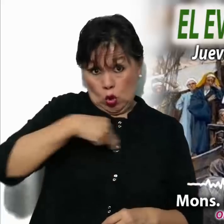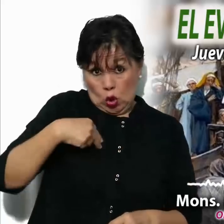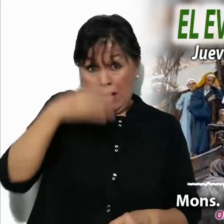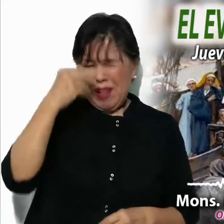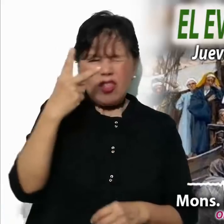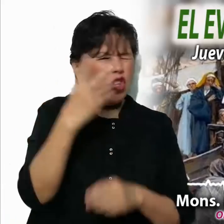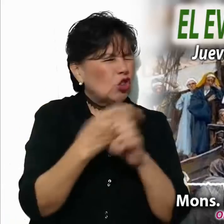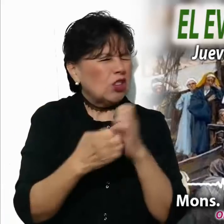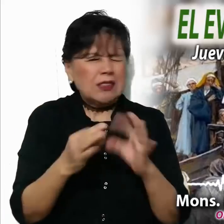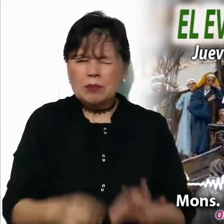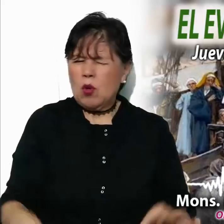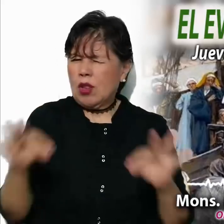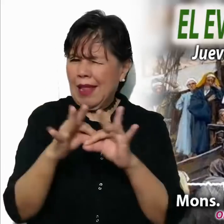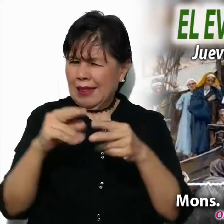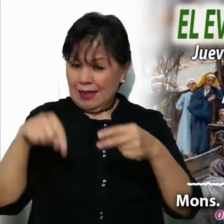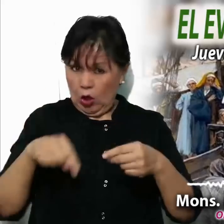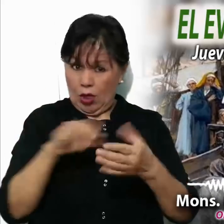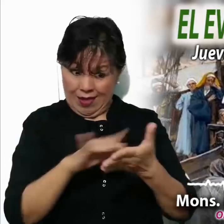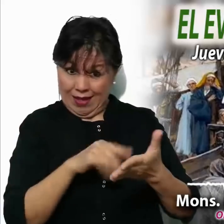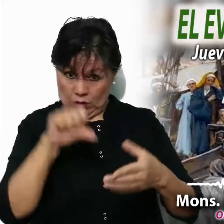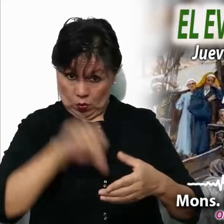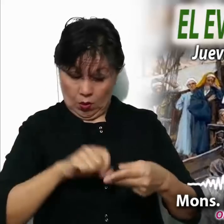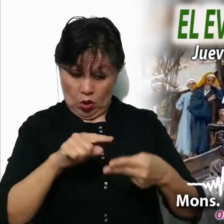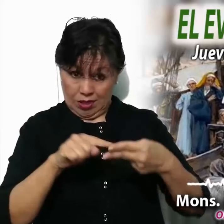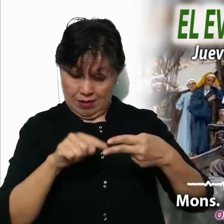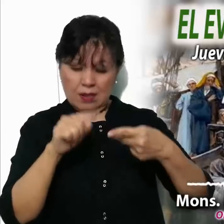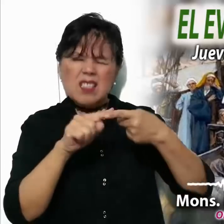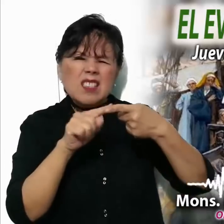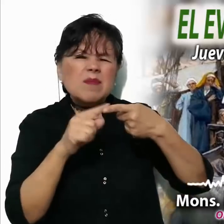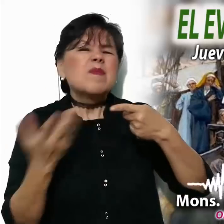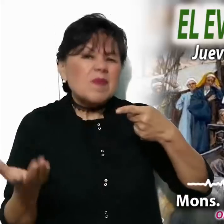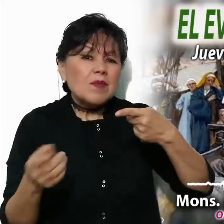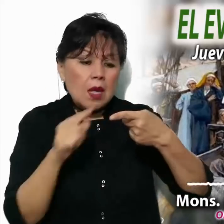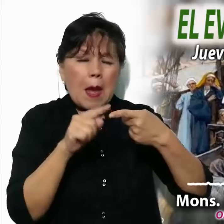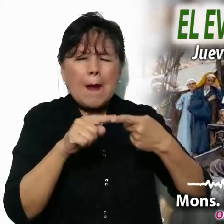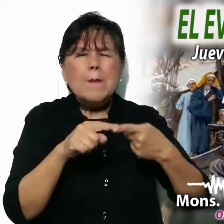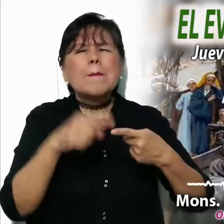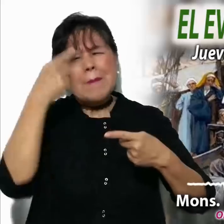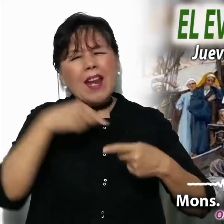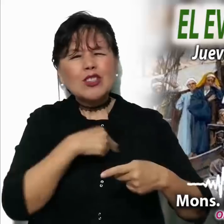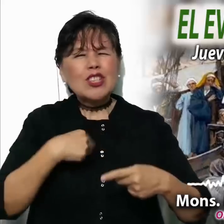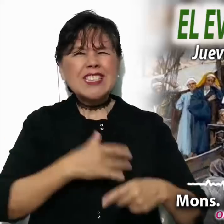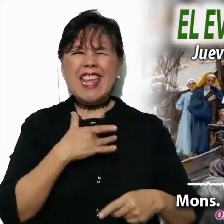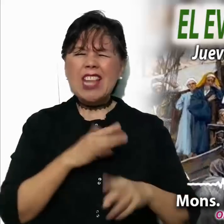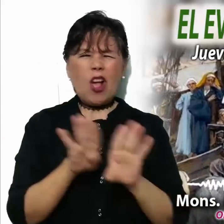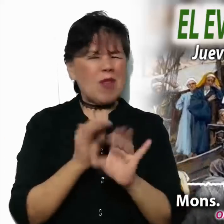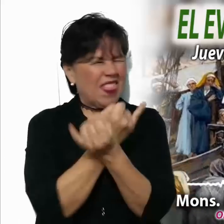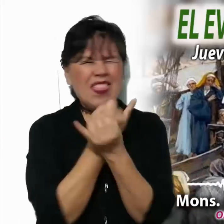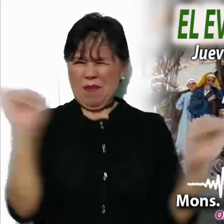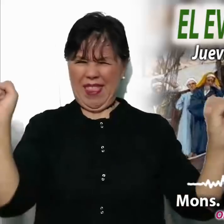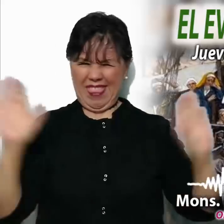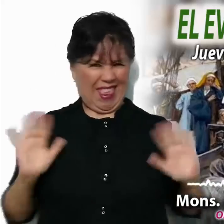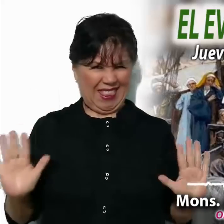cosas muy importantes de estos textos. La primera es aprender a sentirnos libres,